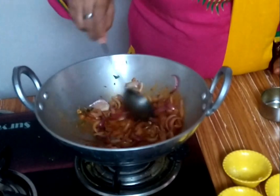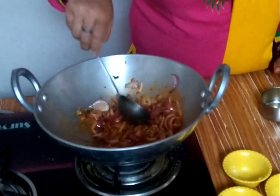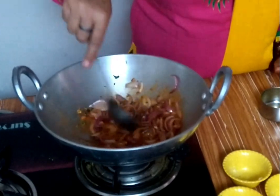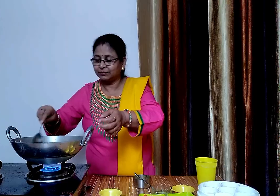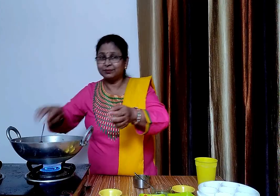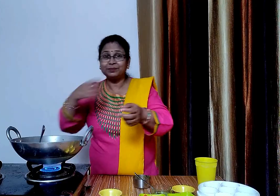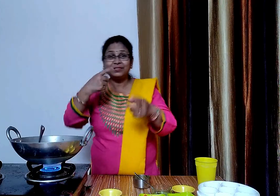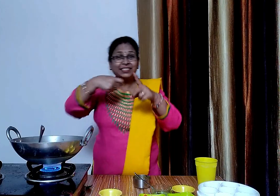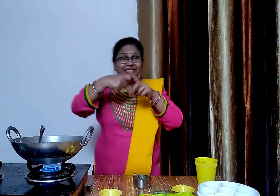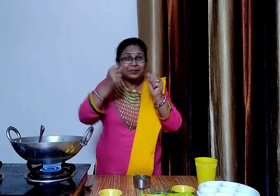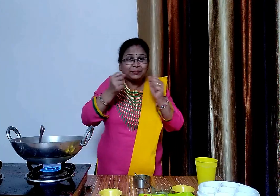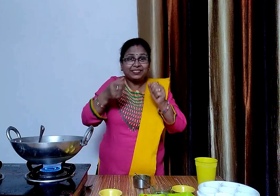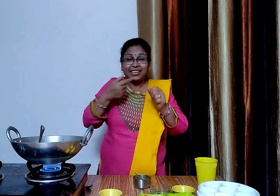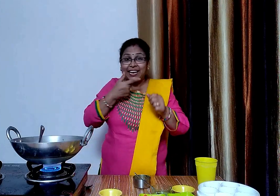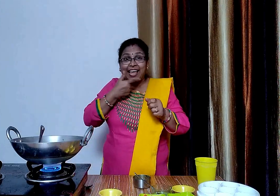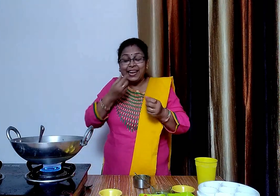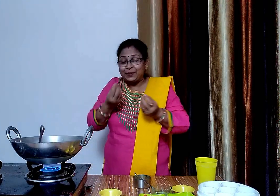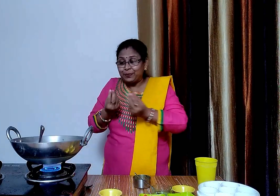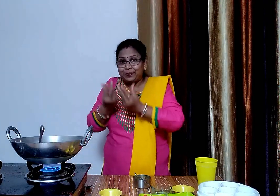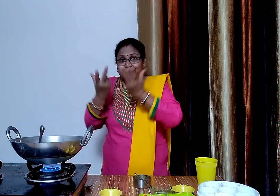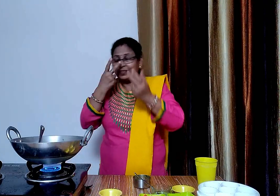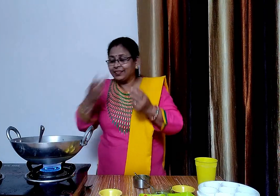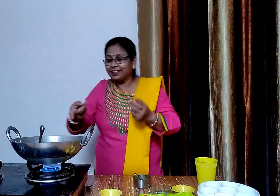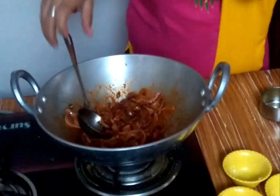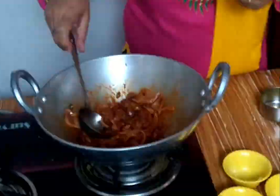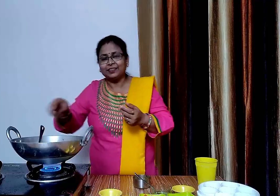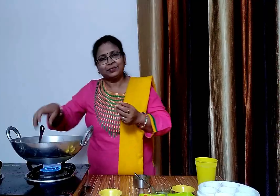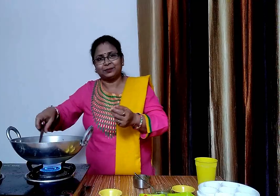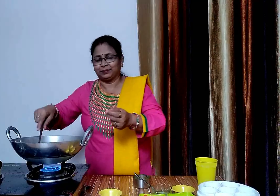दिखिए कि इस कश्मीरी लाल मिर्ष के वज़ेसे रंग किता खिलकर आया है